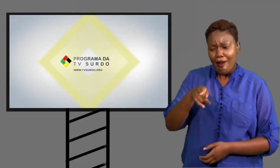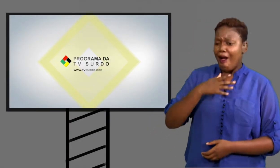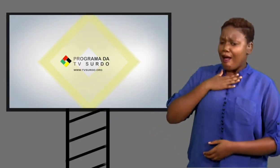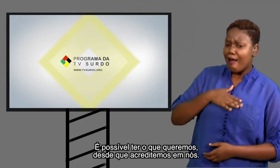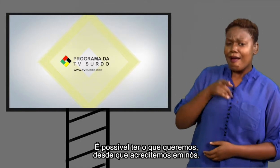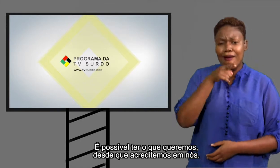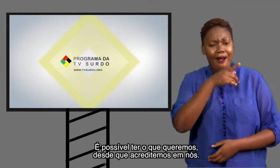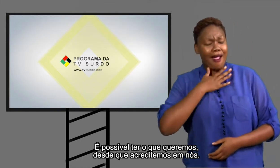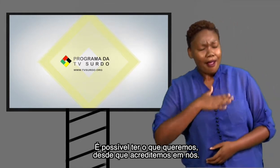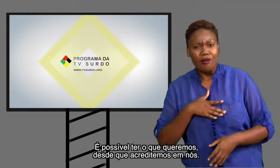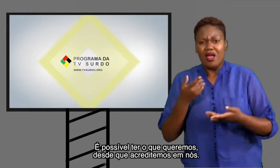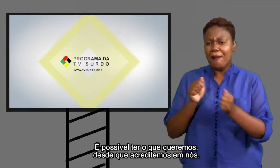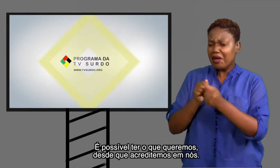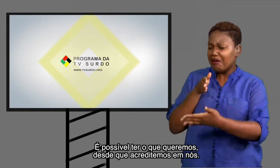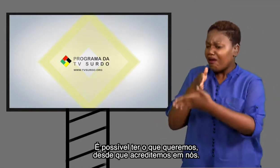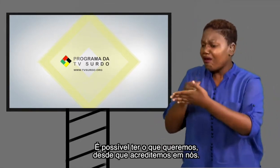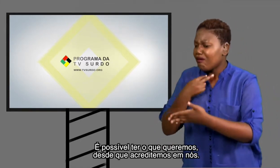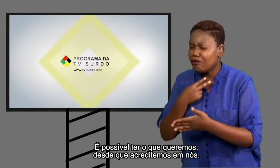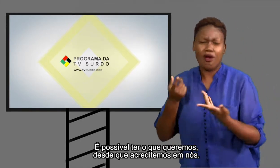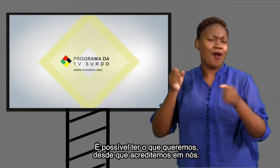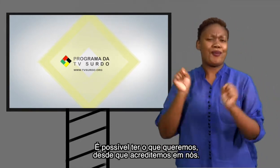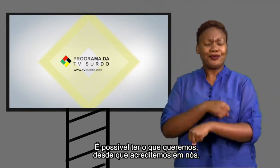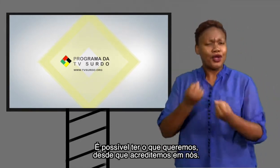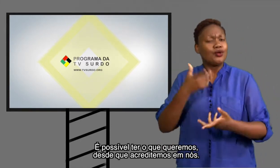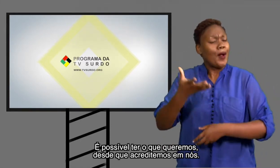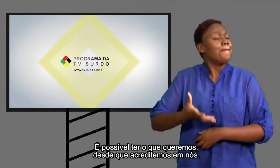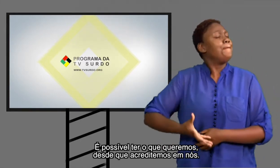É possível ter o que queremos desde que acreditemos em nós.